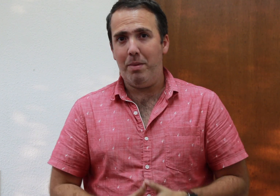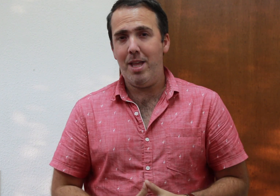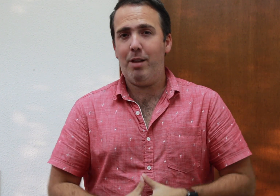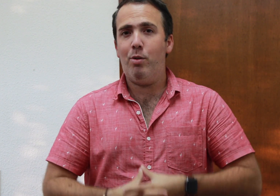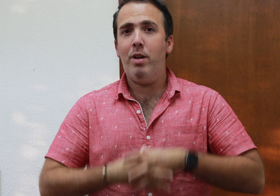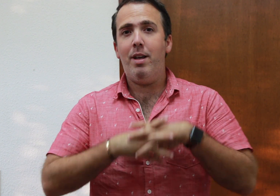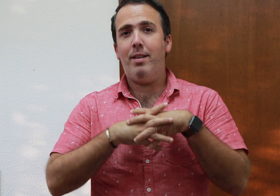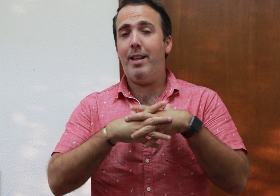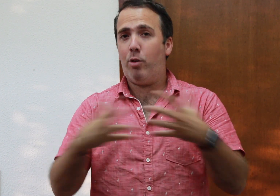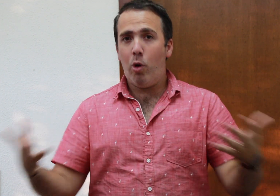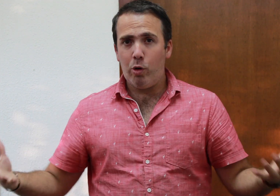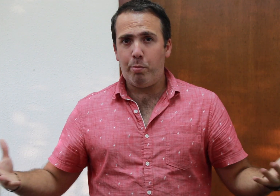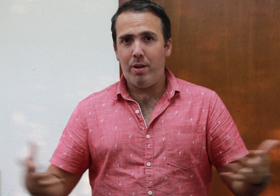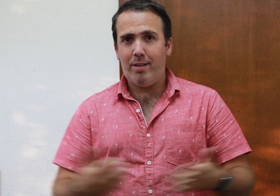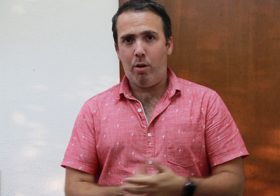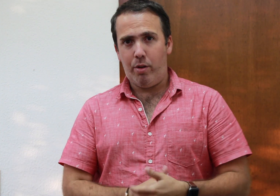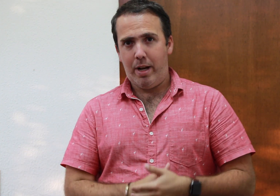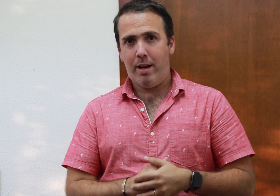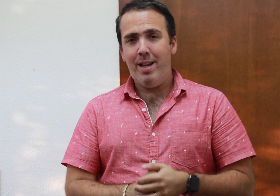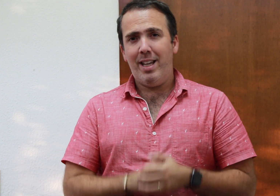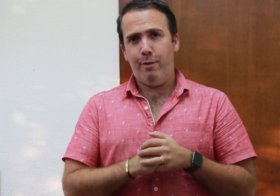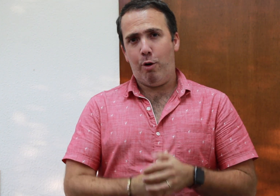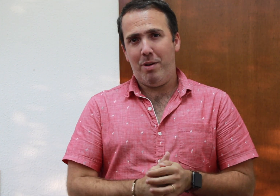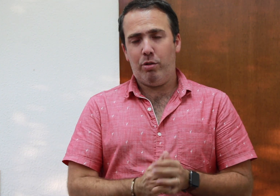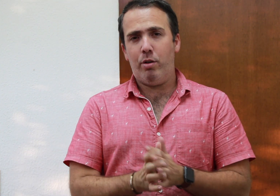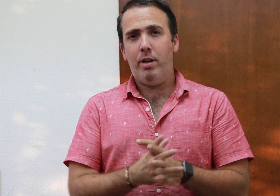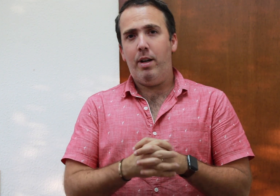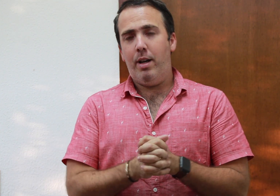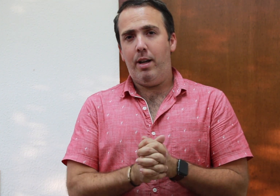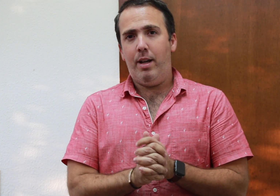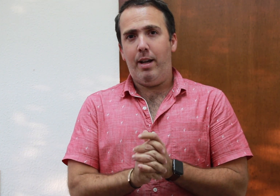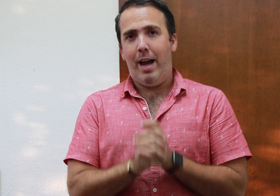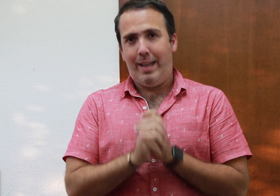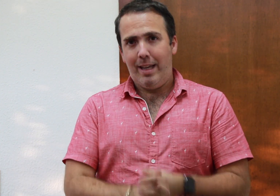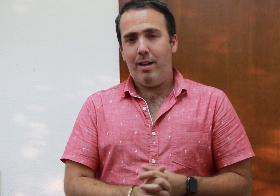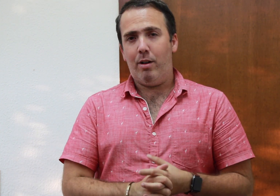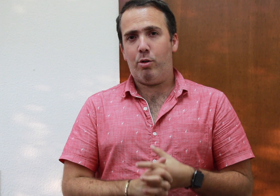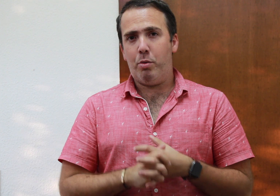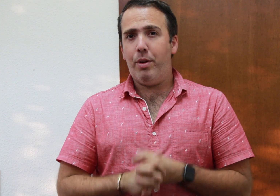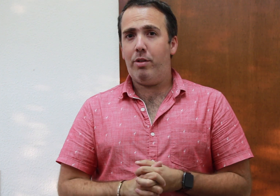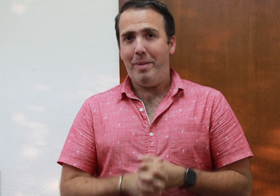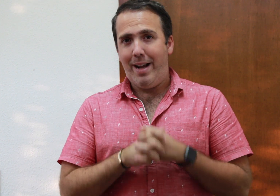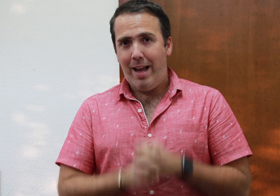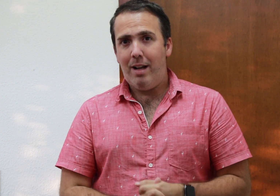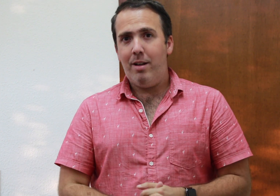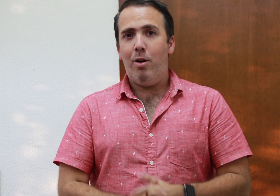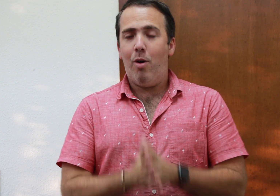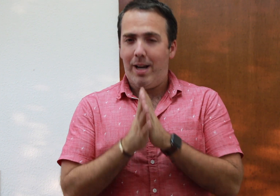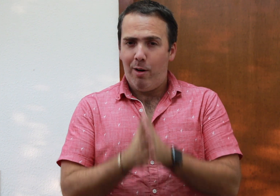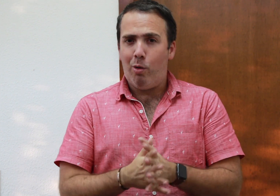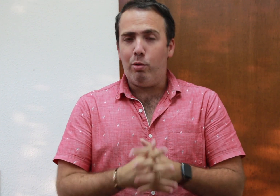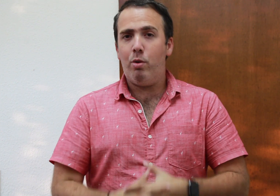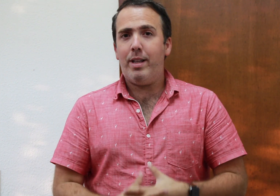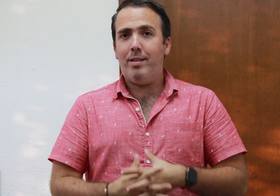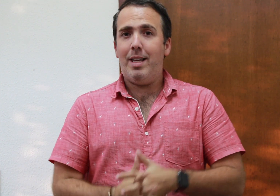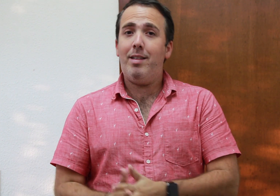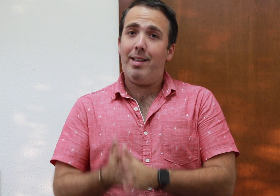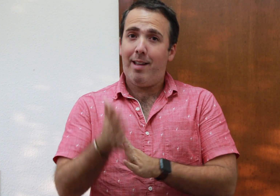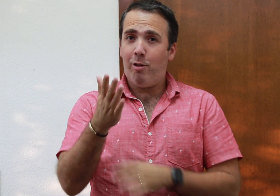inmediato. De todos puedes encontrar información aquí, en otros videos de mi canal, ojalá los consultes y si estás